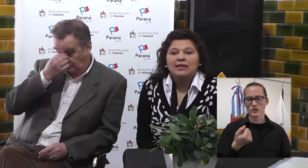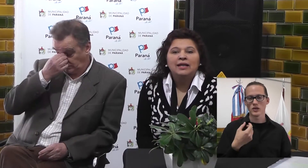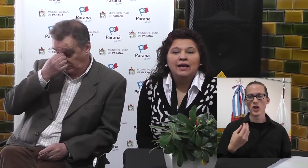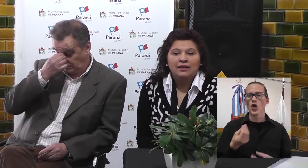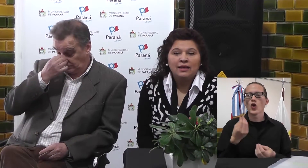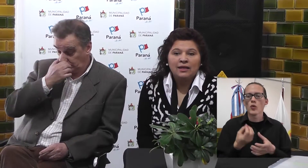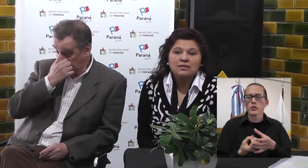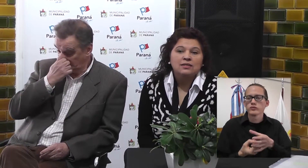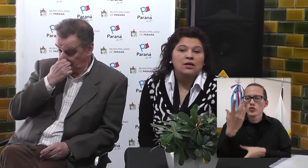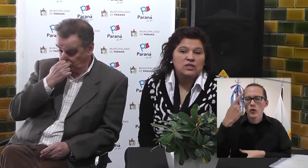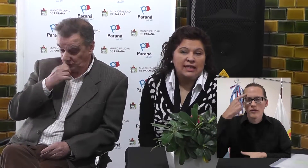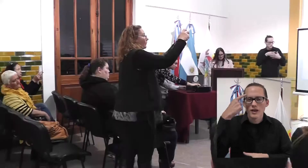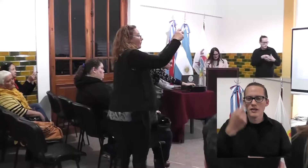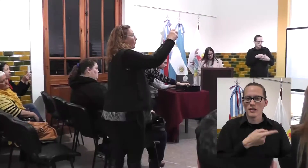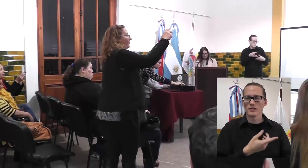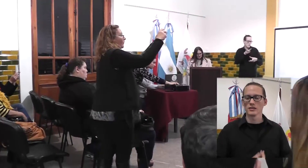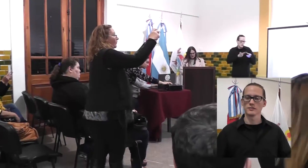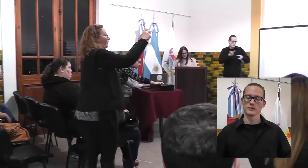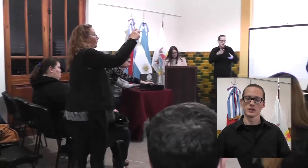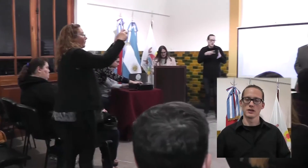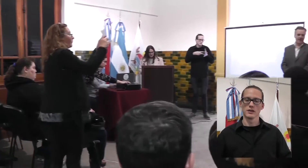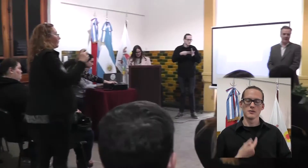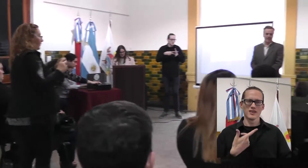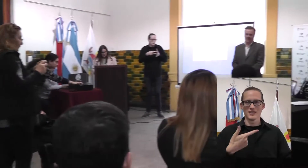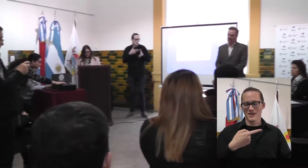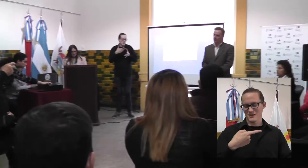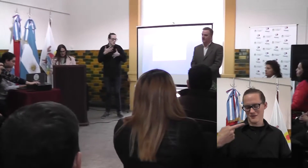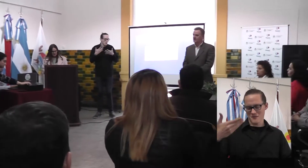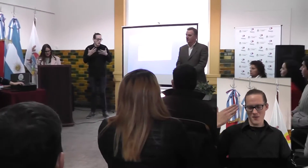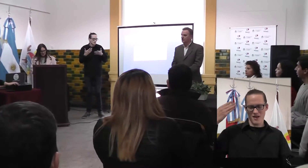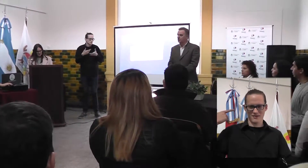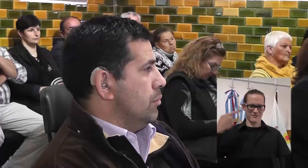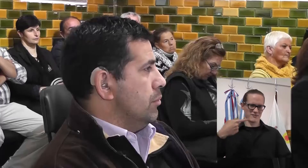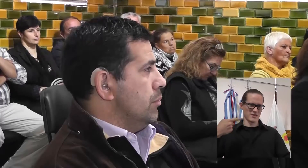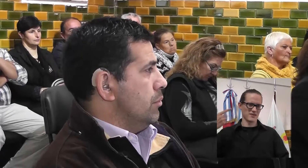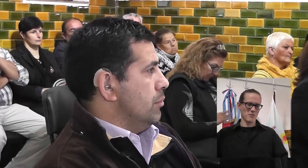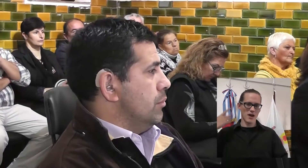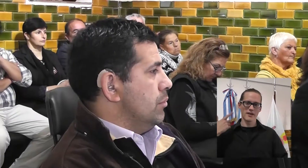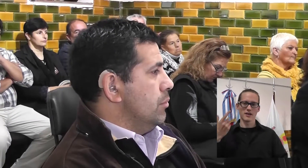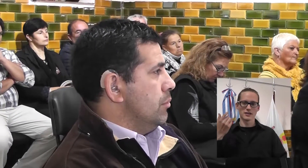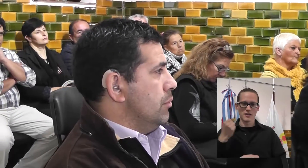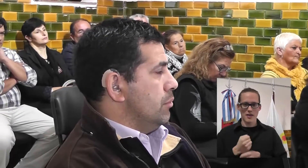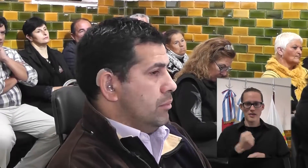¿Cómo surgió esta iniciativa para el personal? Bueno, ya hace varias semanas que está trabajando y hacemos la presentación formal.